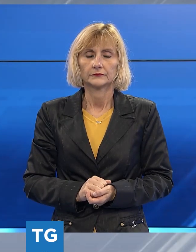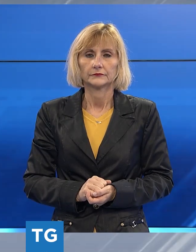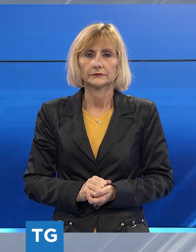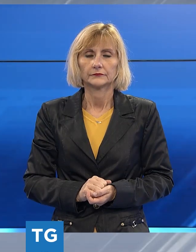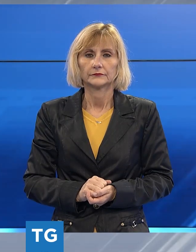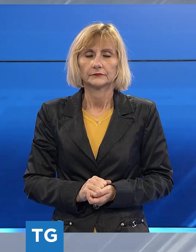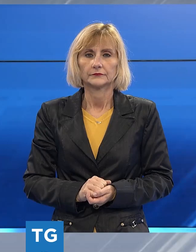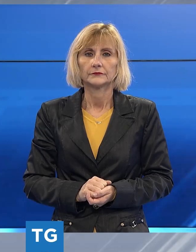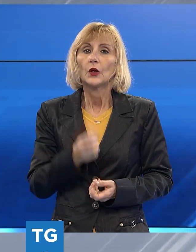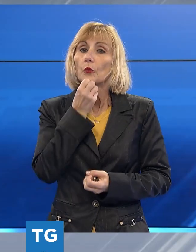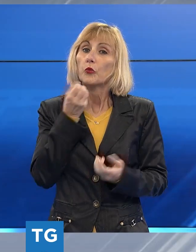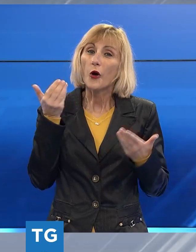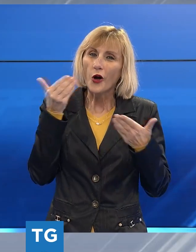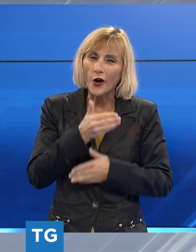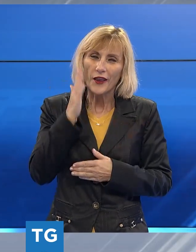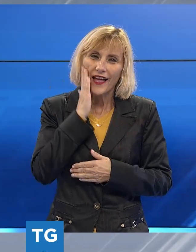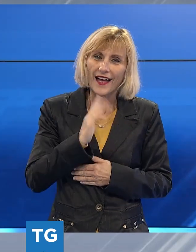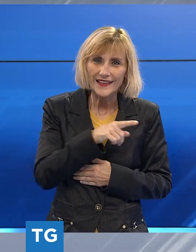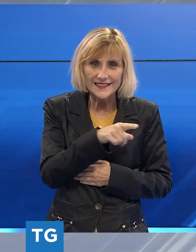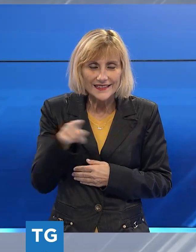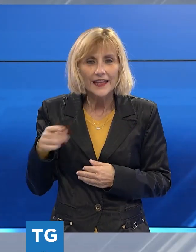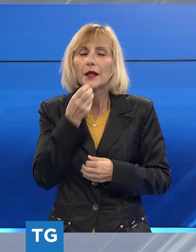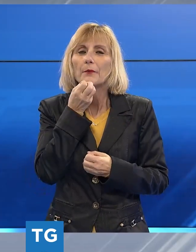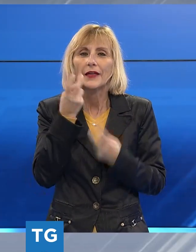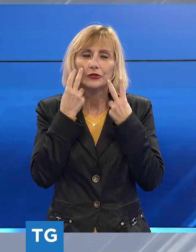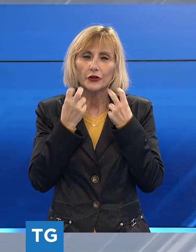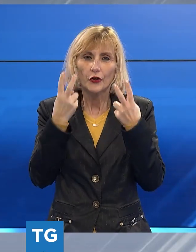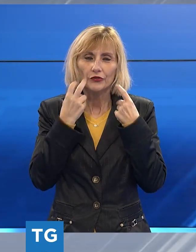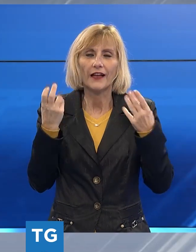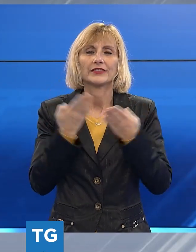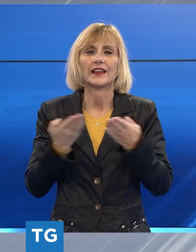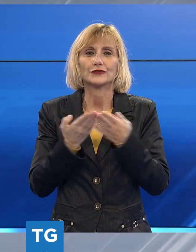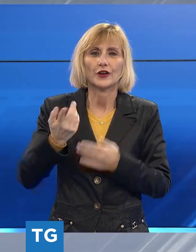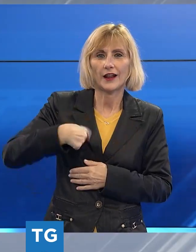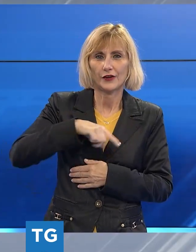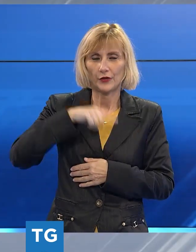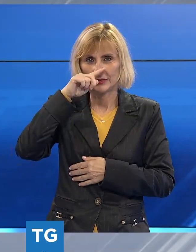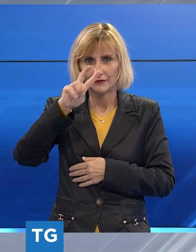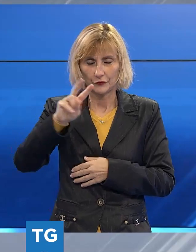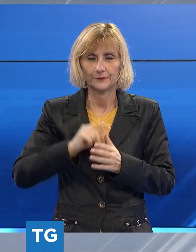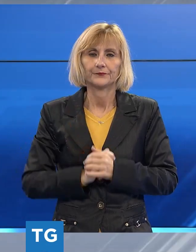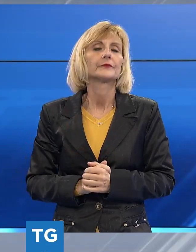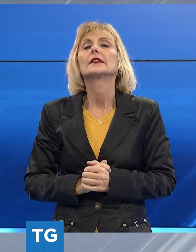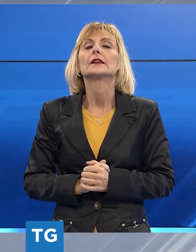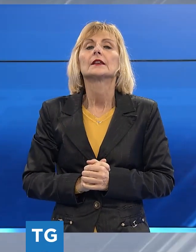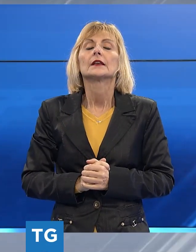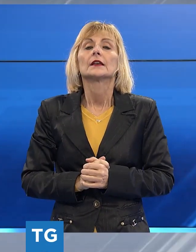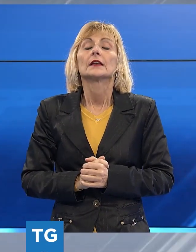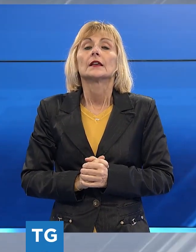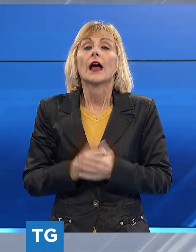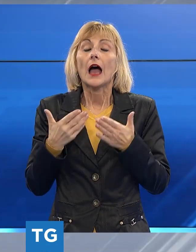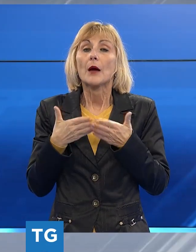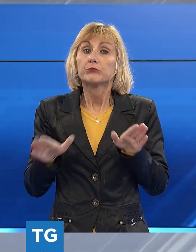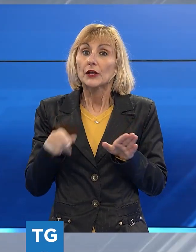A tutti voi la più cordiale buonasera e ben ritrovati dagli studi del TG Noi. Apertura di questa edizione del TG,